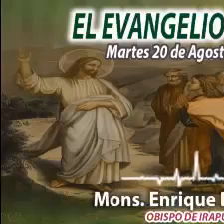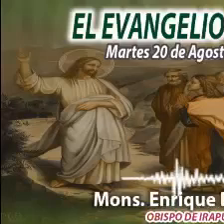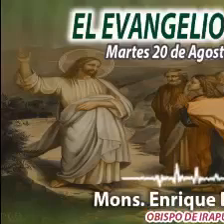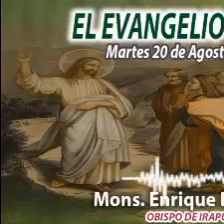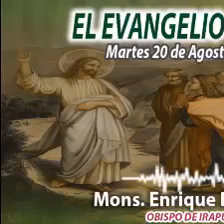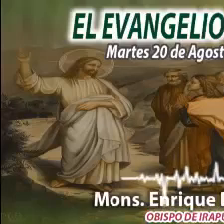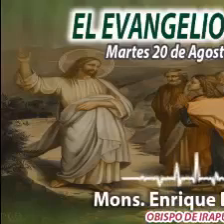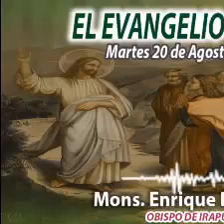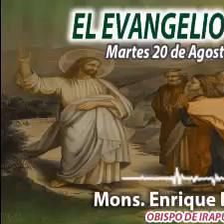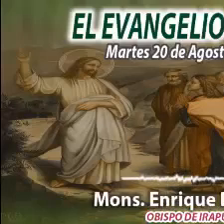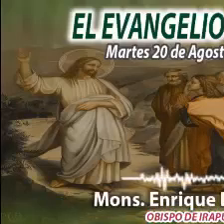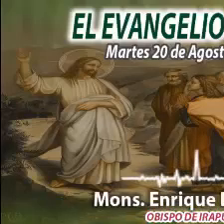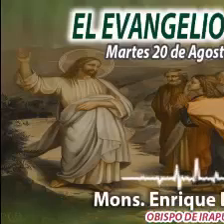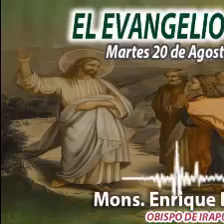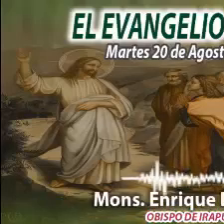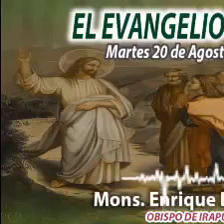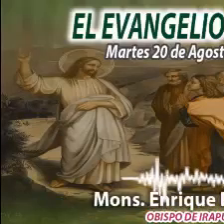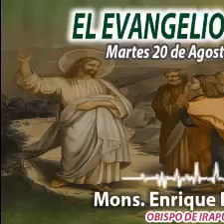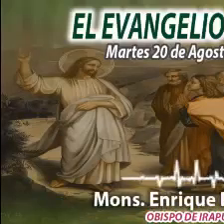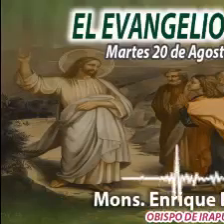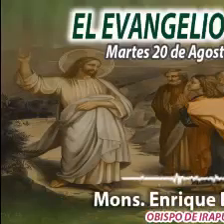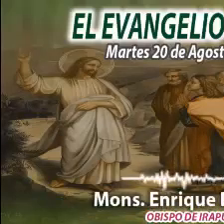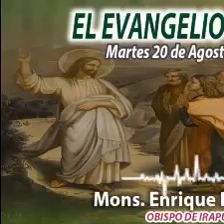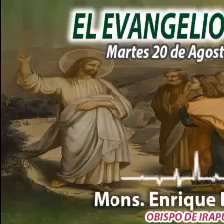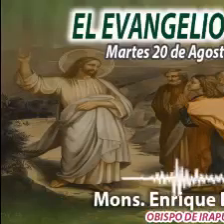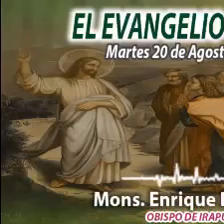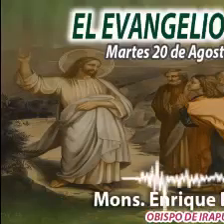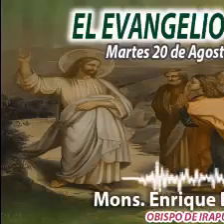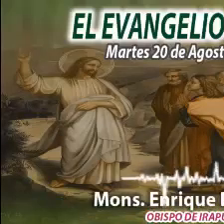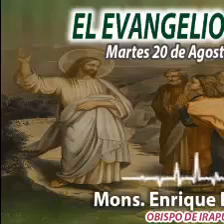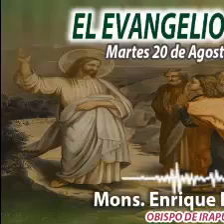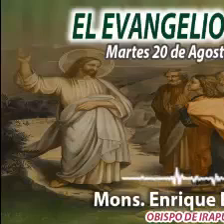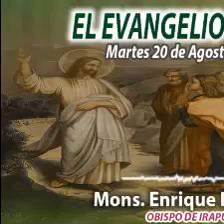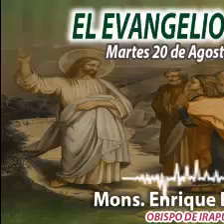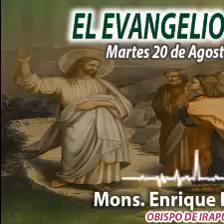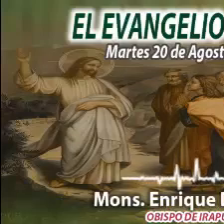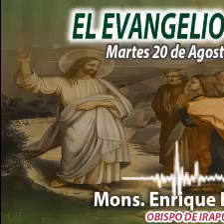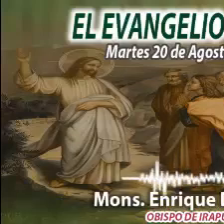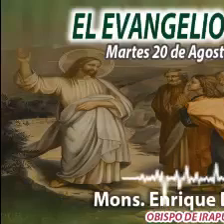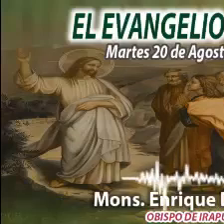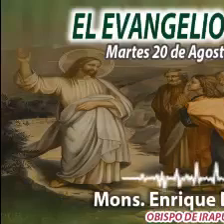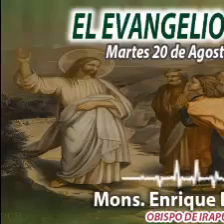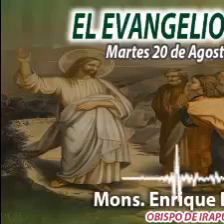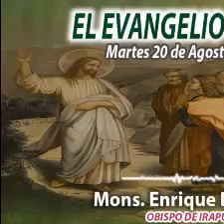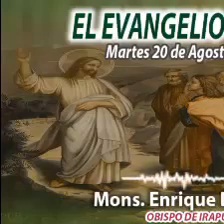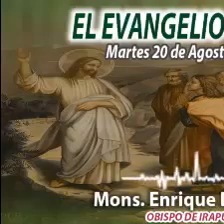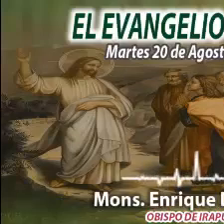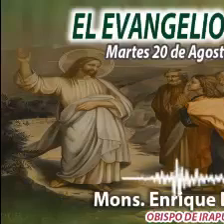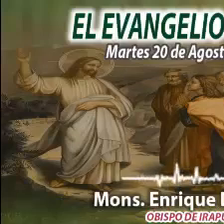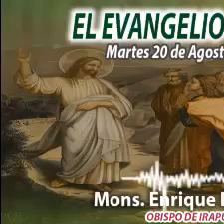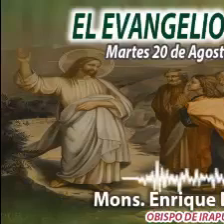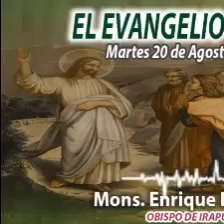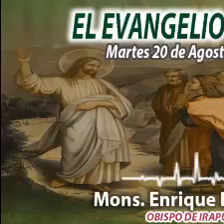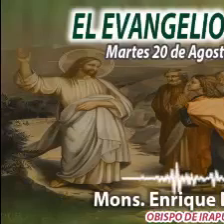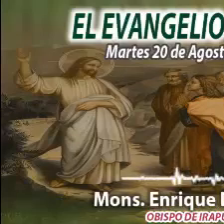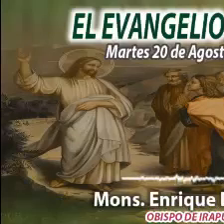Día a día, alimentándonos de la Palabra del Señor. En la voz de Monseñor Enrique